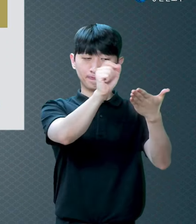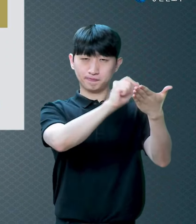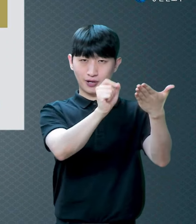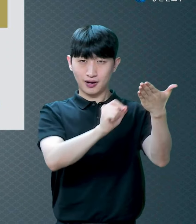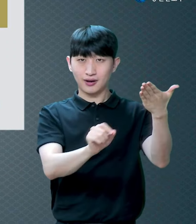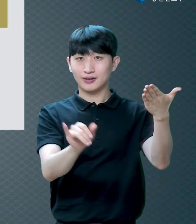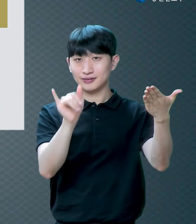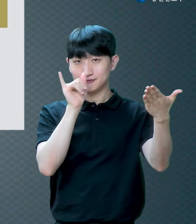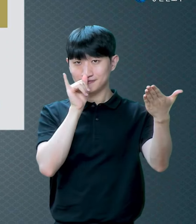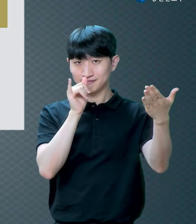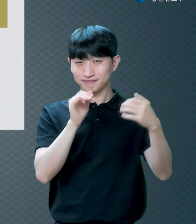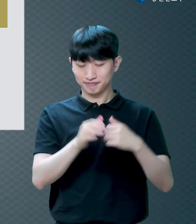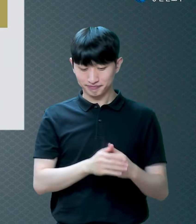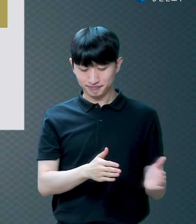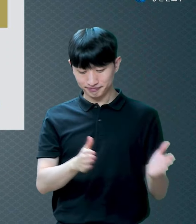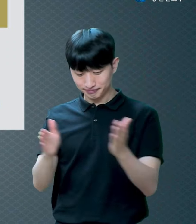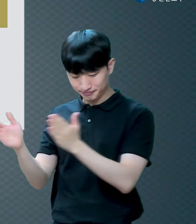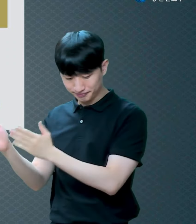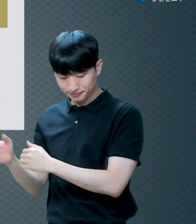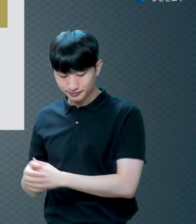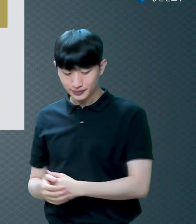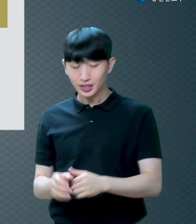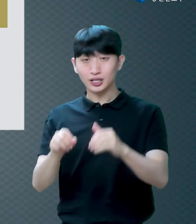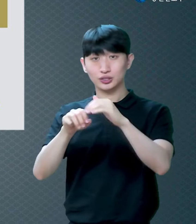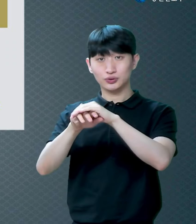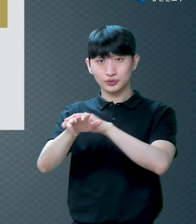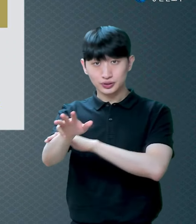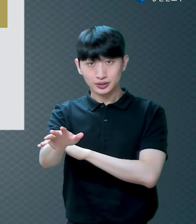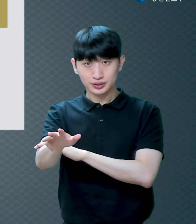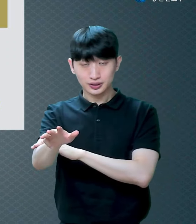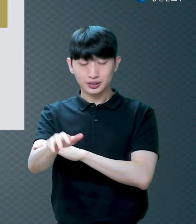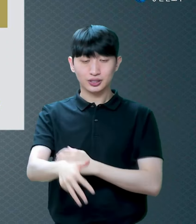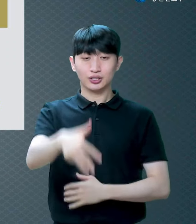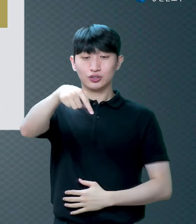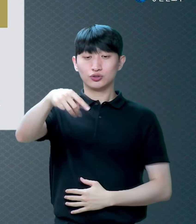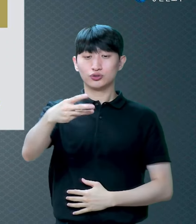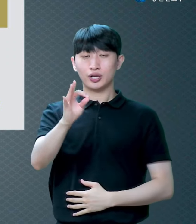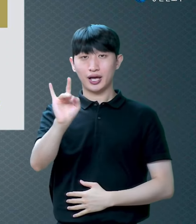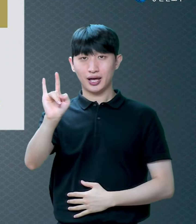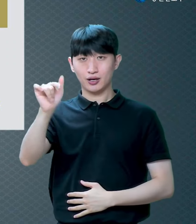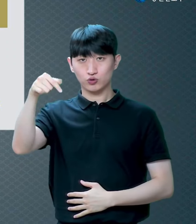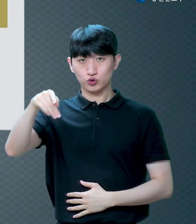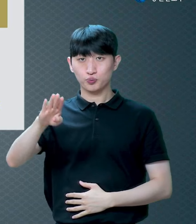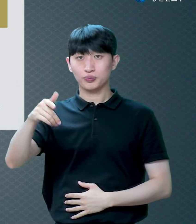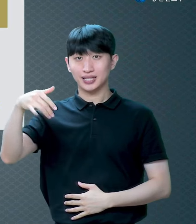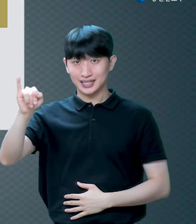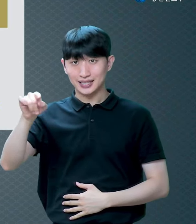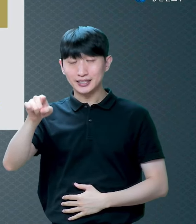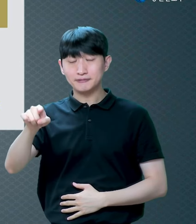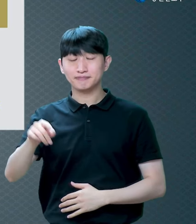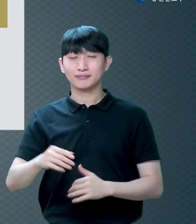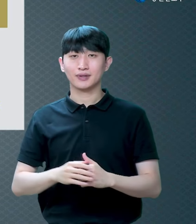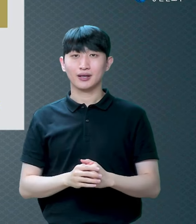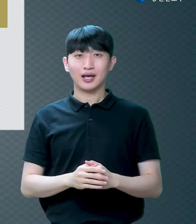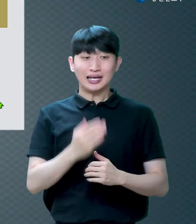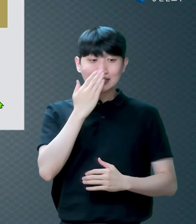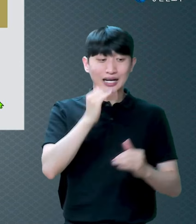보면 이스라엘 백성들이 이집트에서 종살이하고 살다가